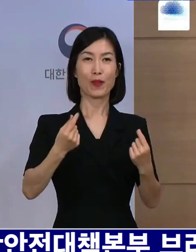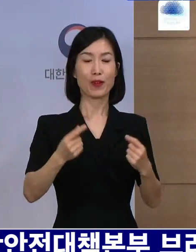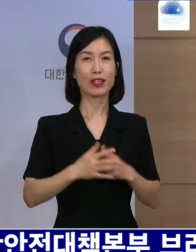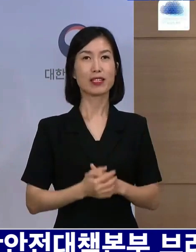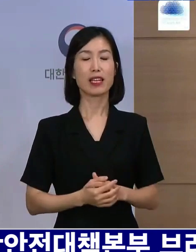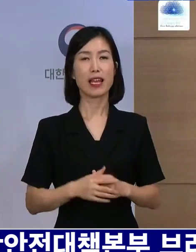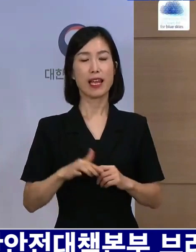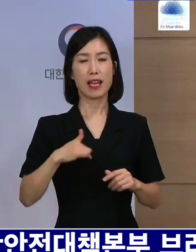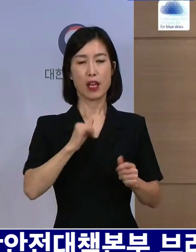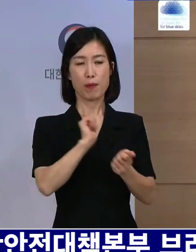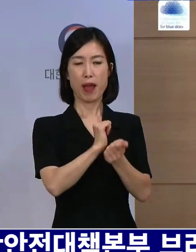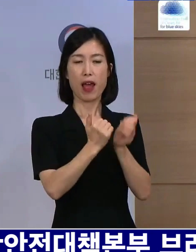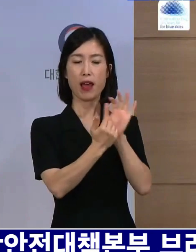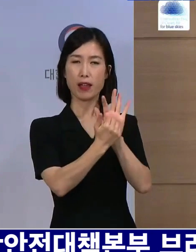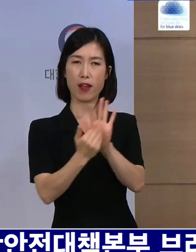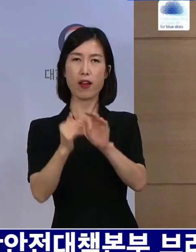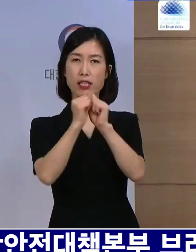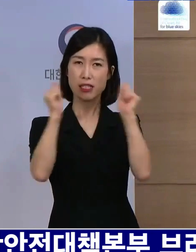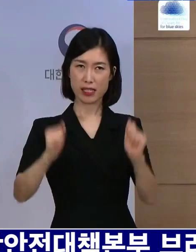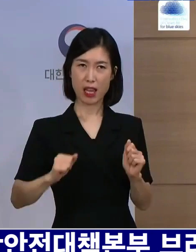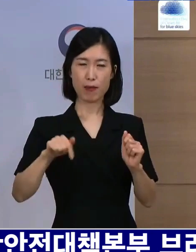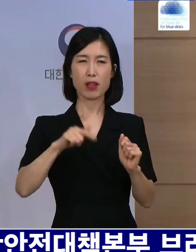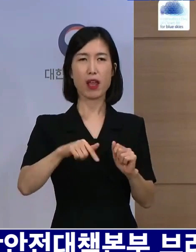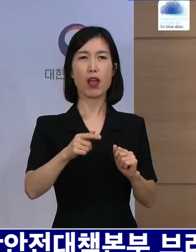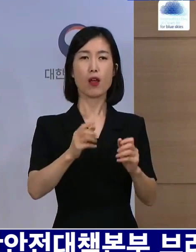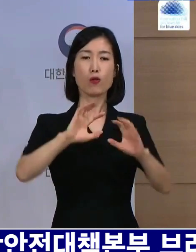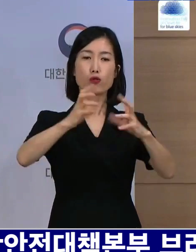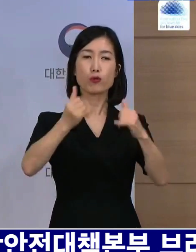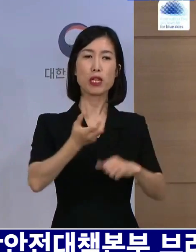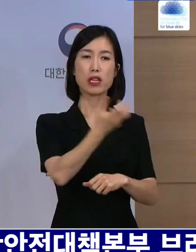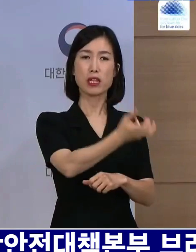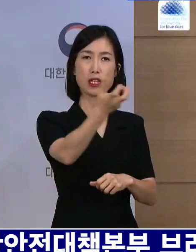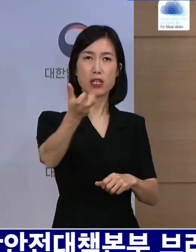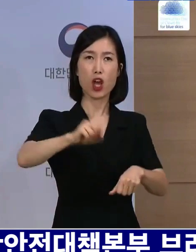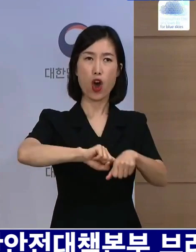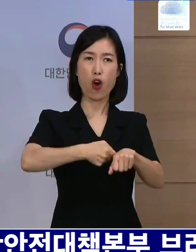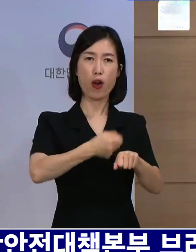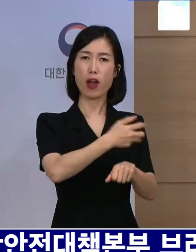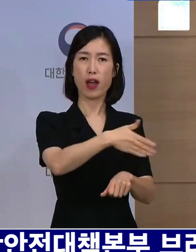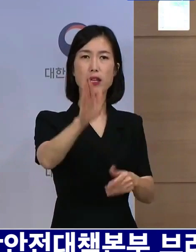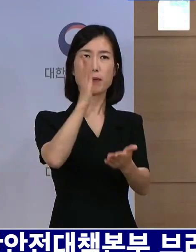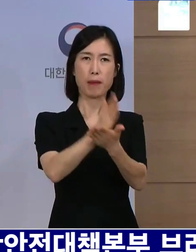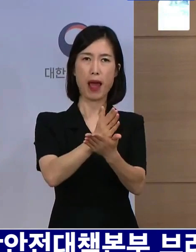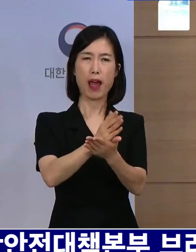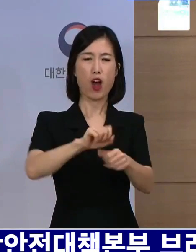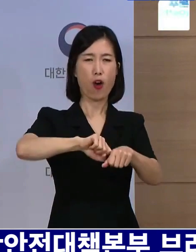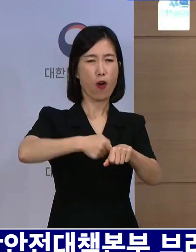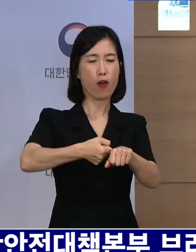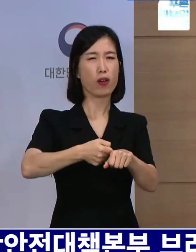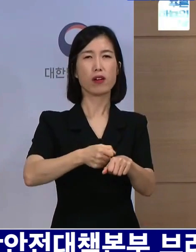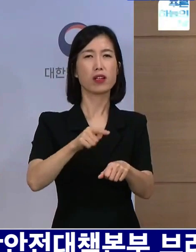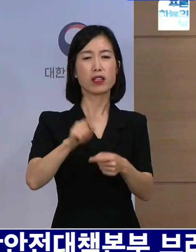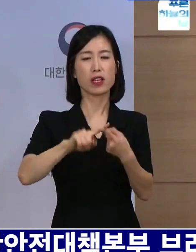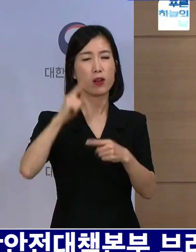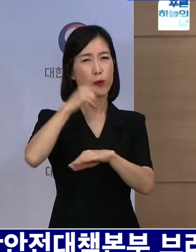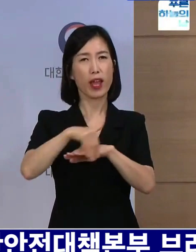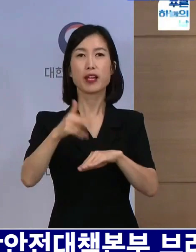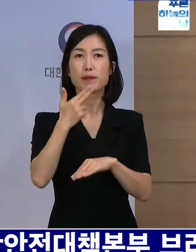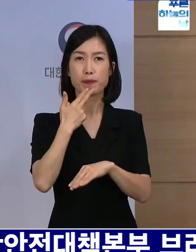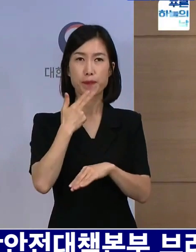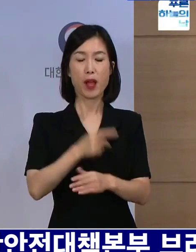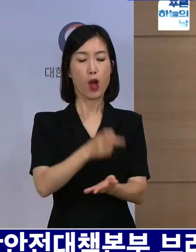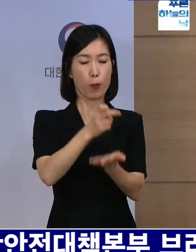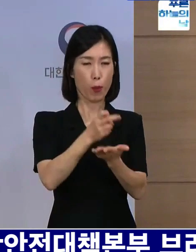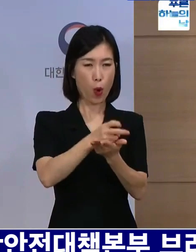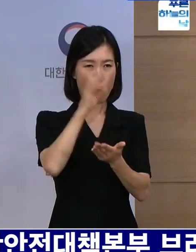저희 방역체계에서 국민의 이동권을 강제적으로 제한하는 조치는 검토하고 있지 않습니다. 법적으로도